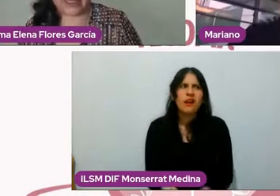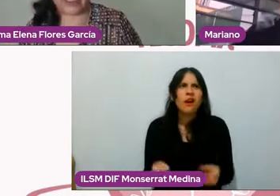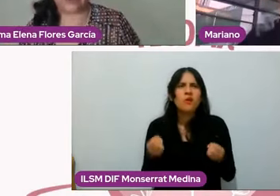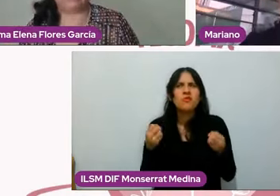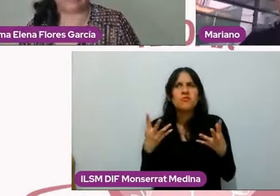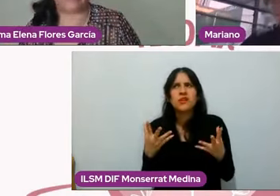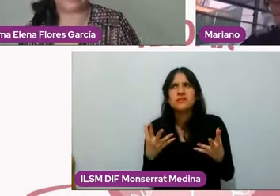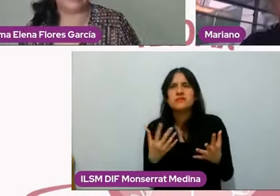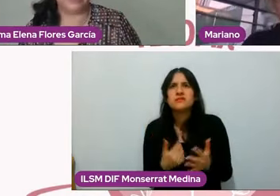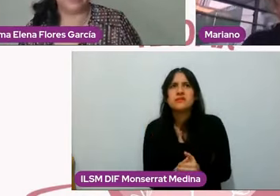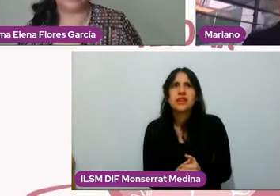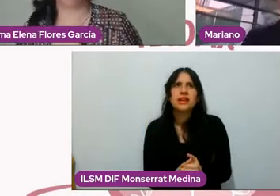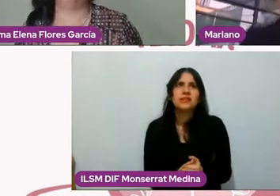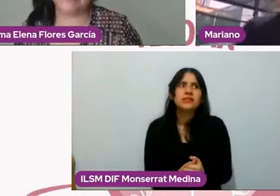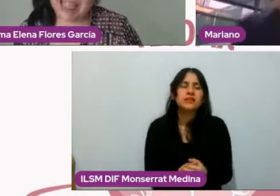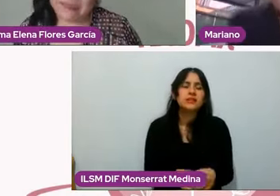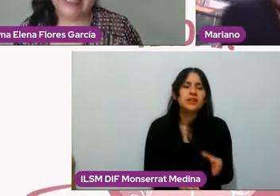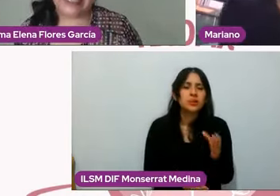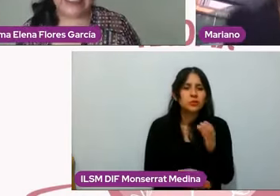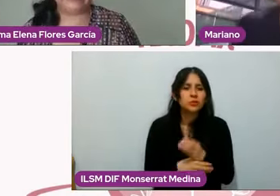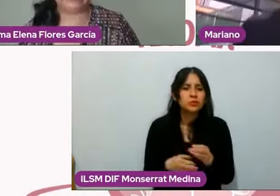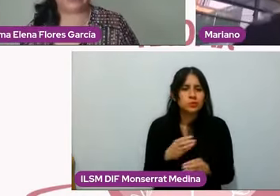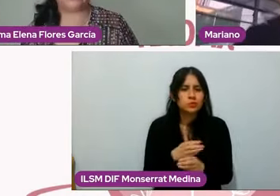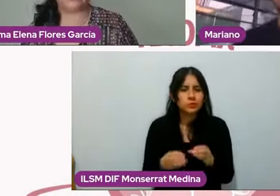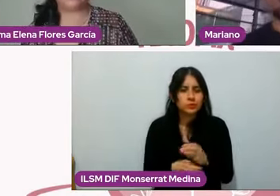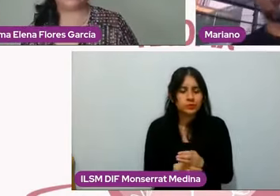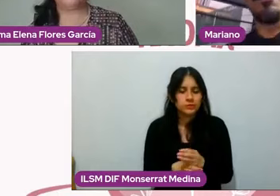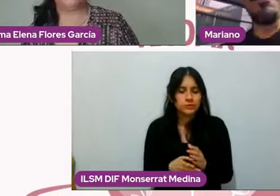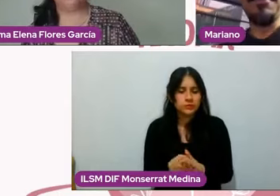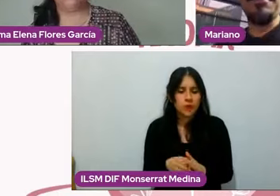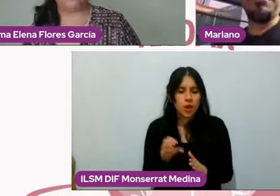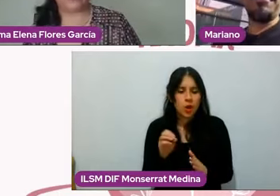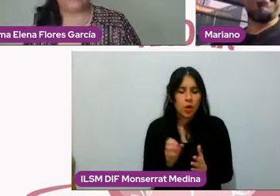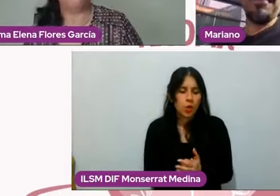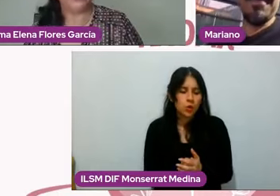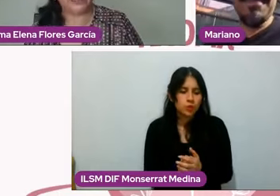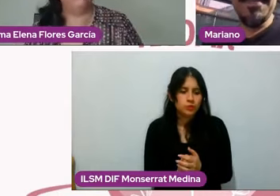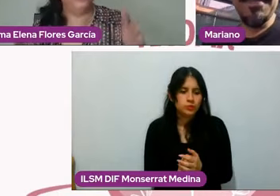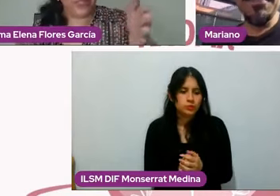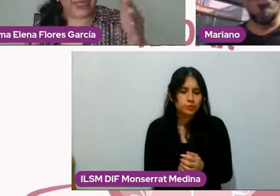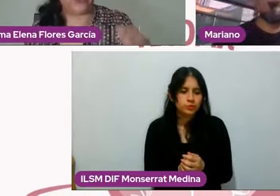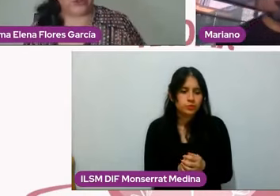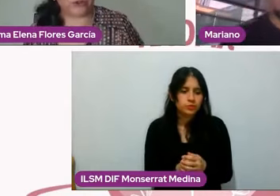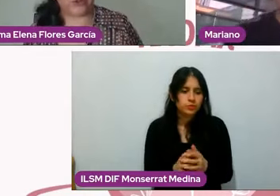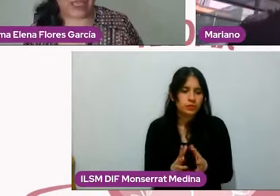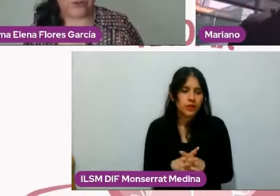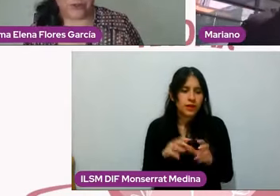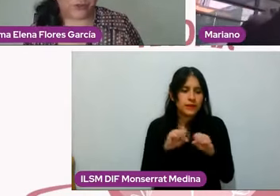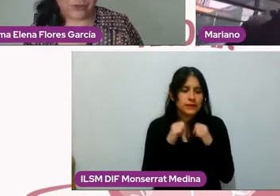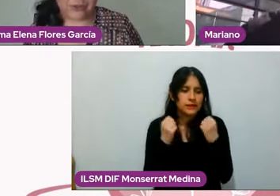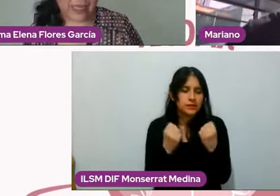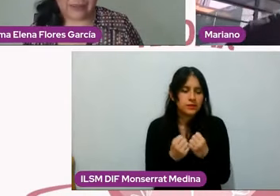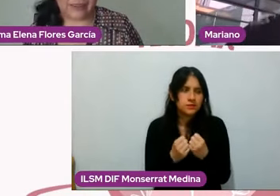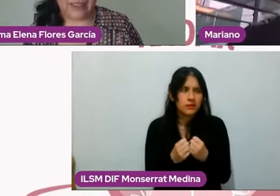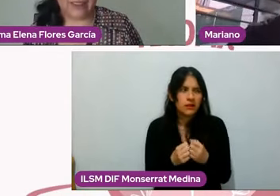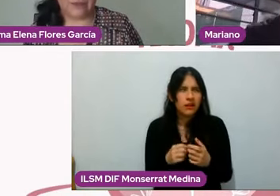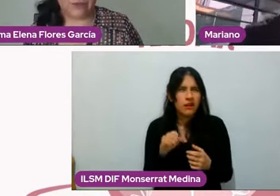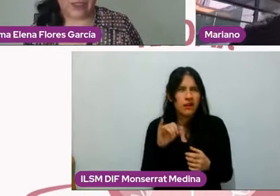latinoamericanizadas palabras y también clasista quisiera decirlo porque es muy de los años